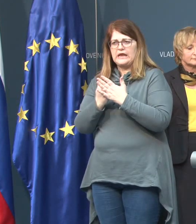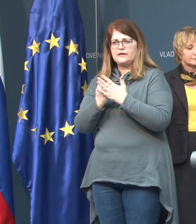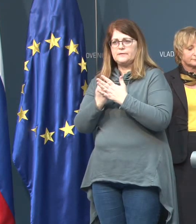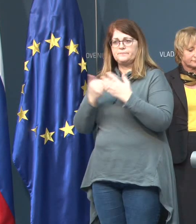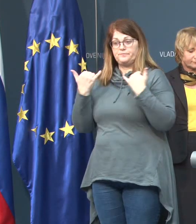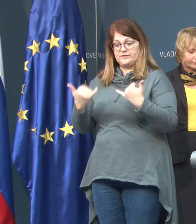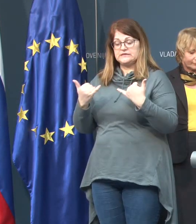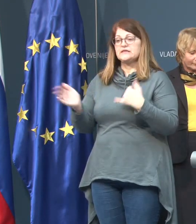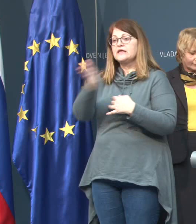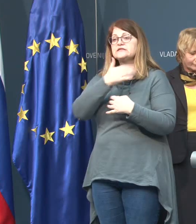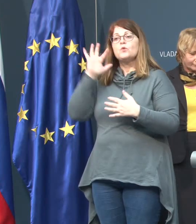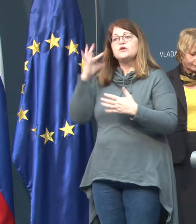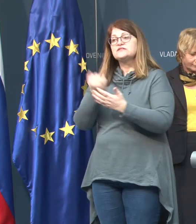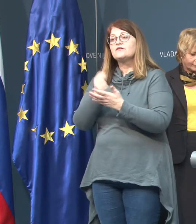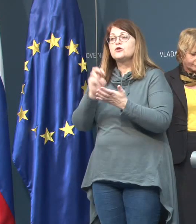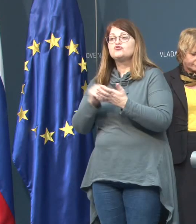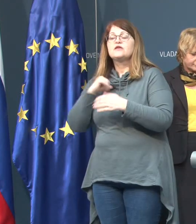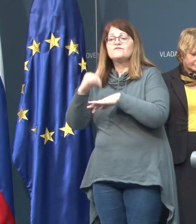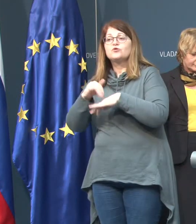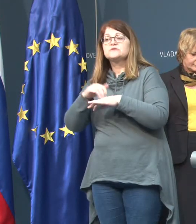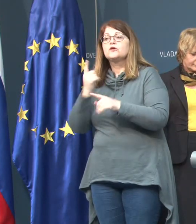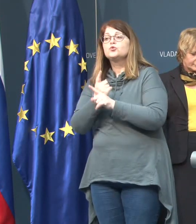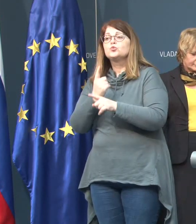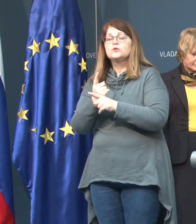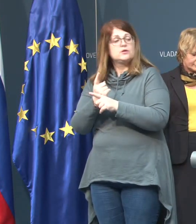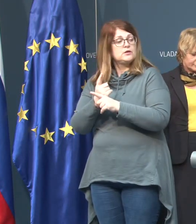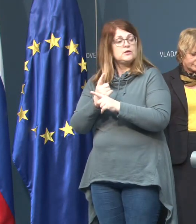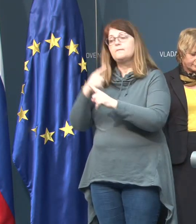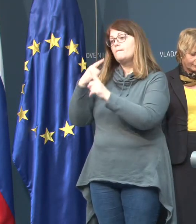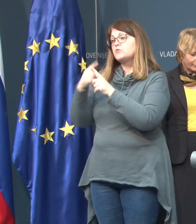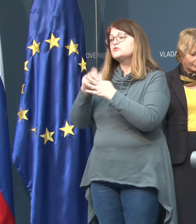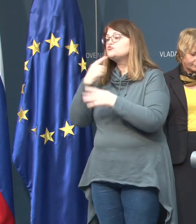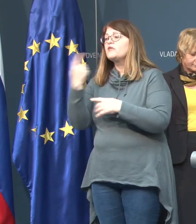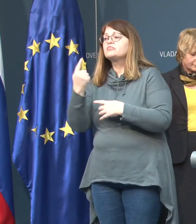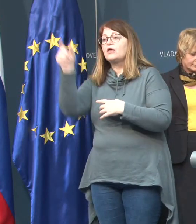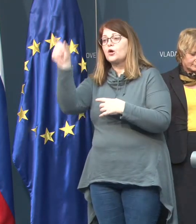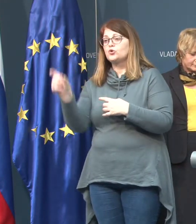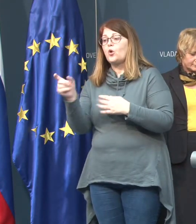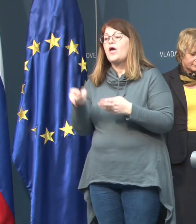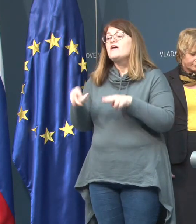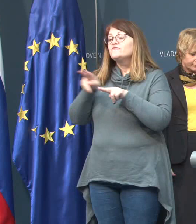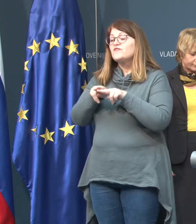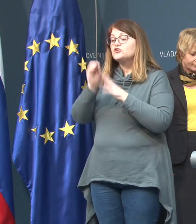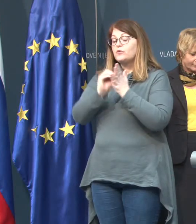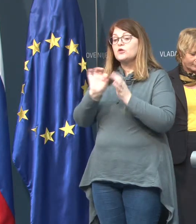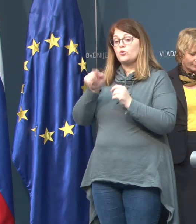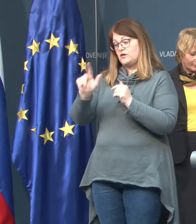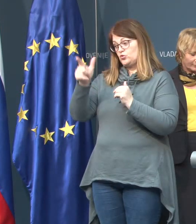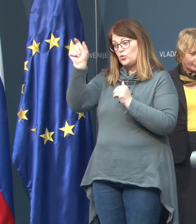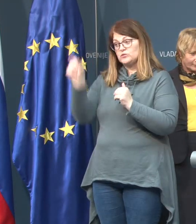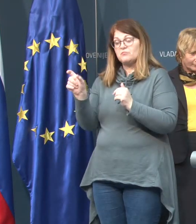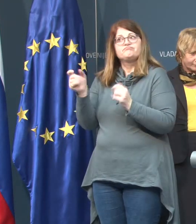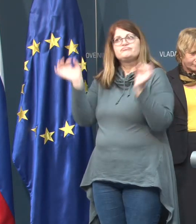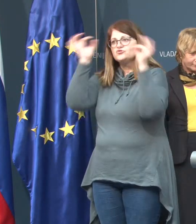Sedaj smo zvedali tudi še informacijo, da je pozitivno še nekdo. Večo podatkov o tej osebi vam